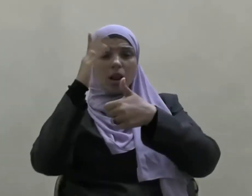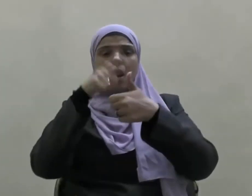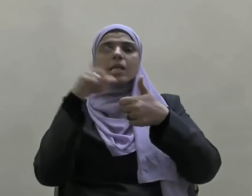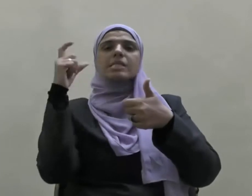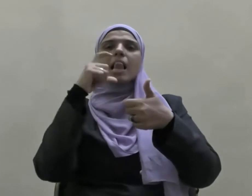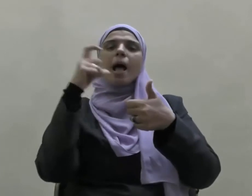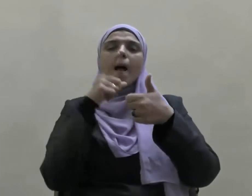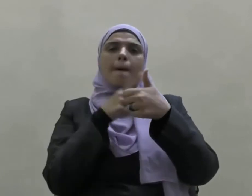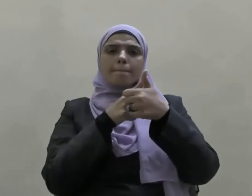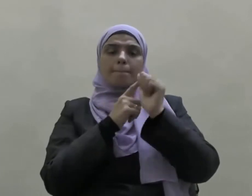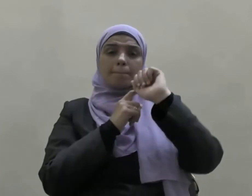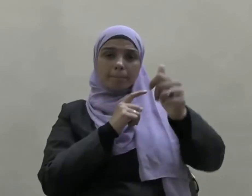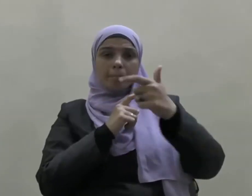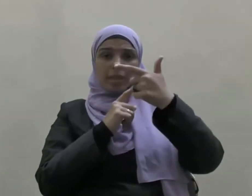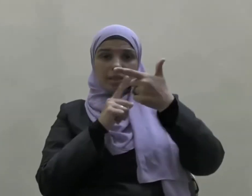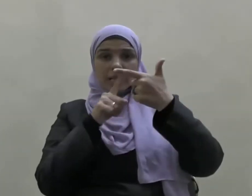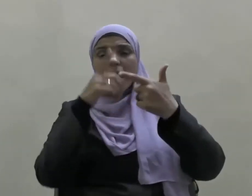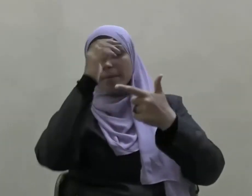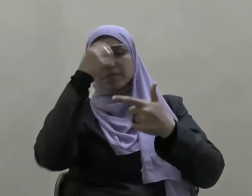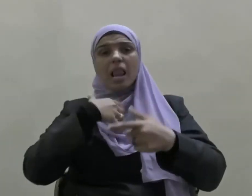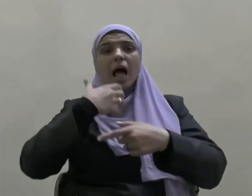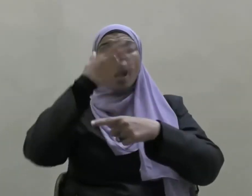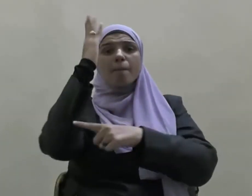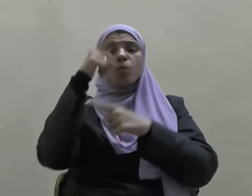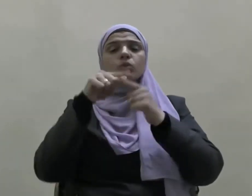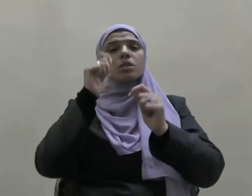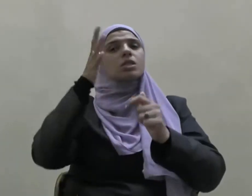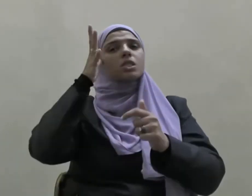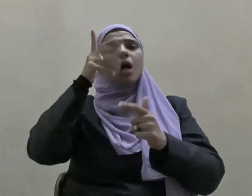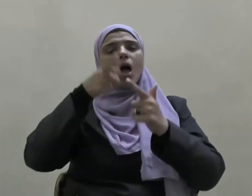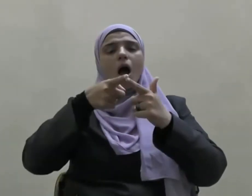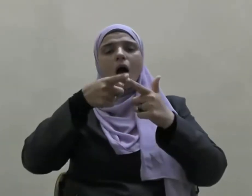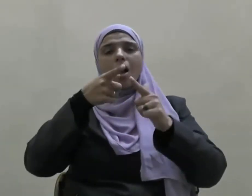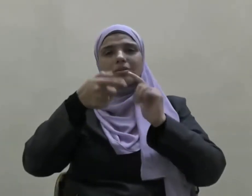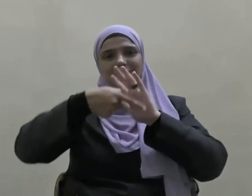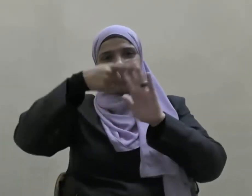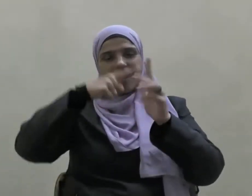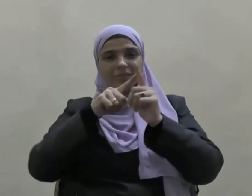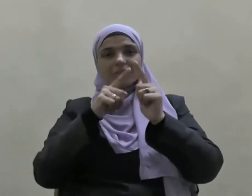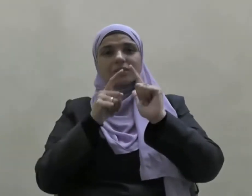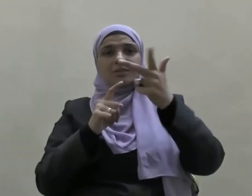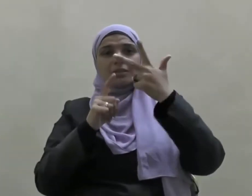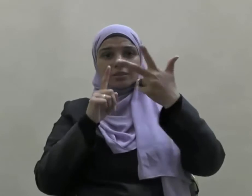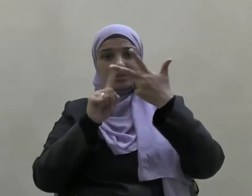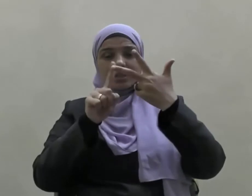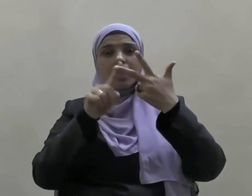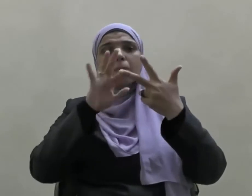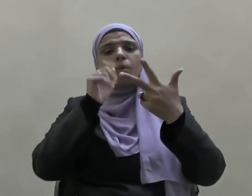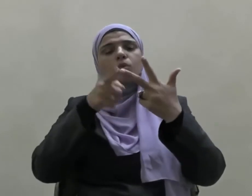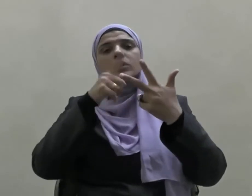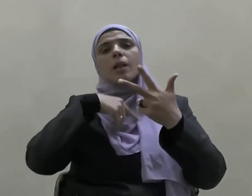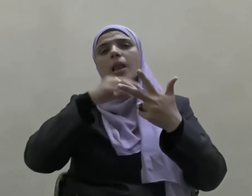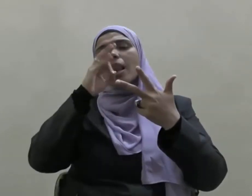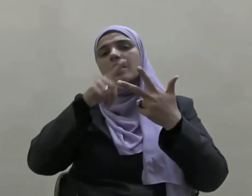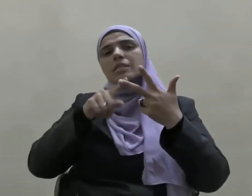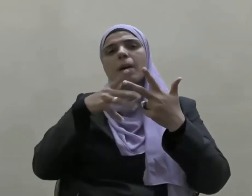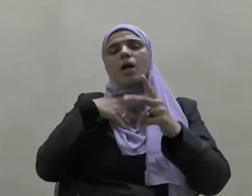فالإسلام وأما عموده فالصلاة وأما ذروة سنامه